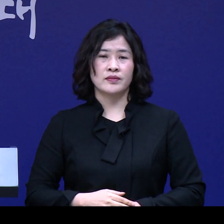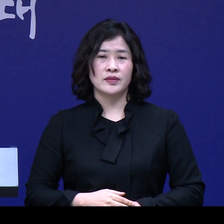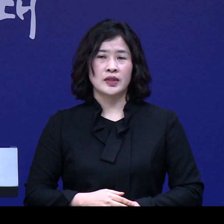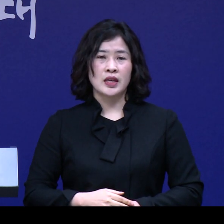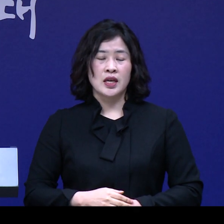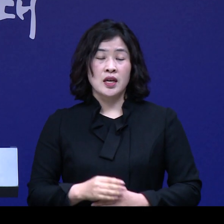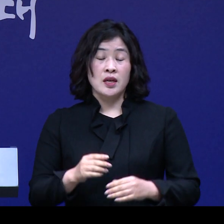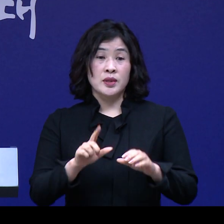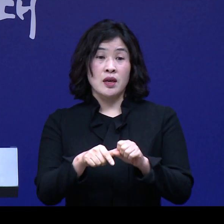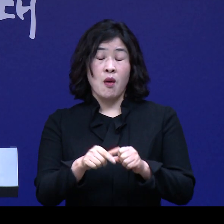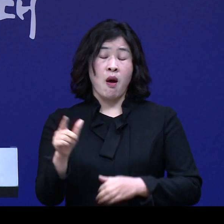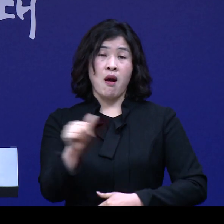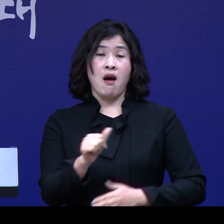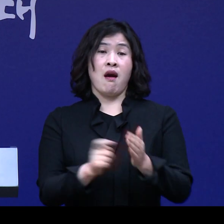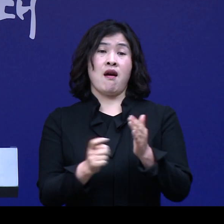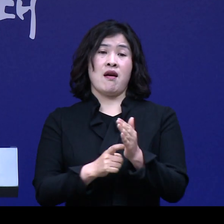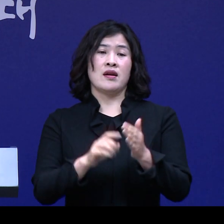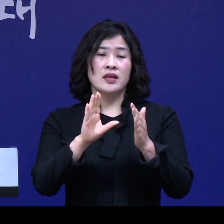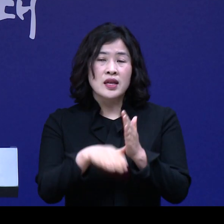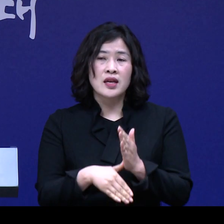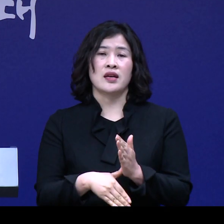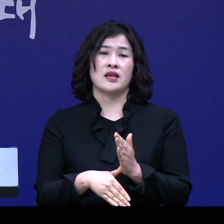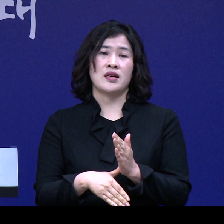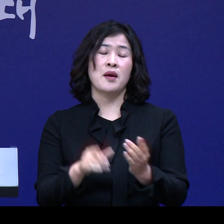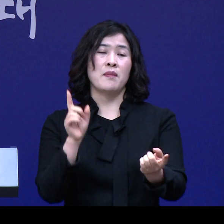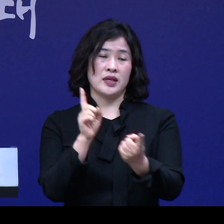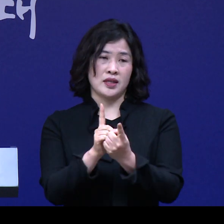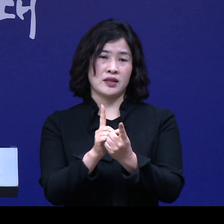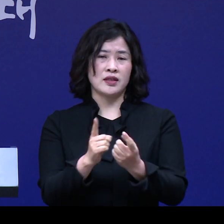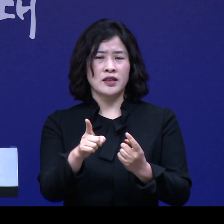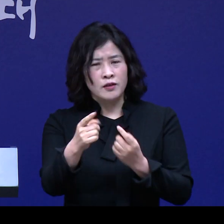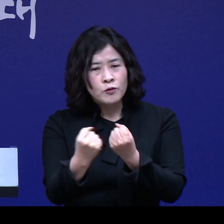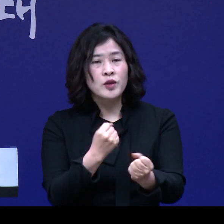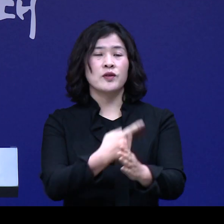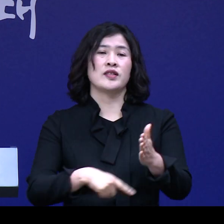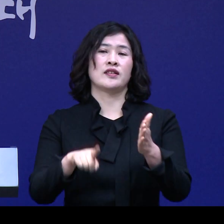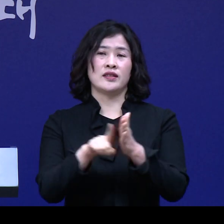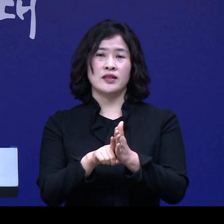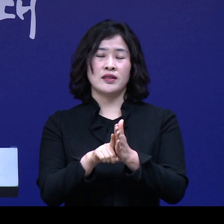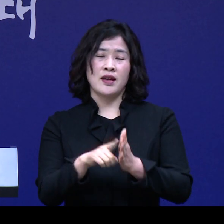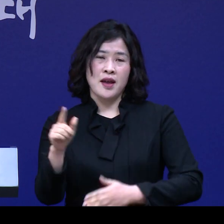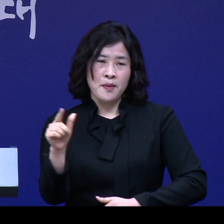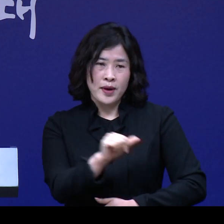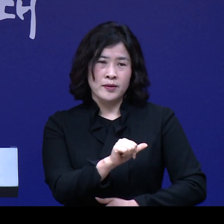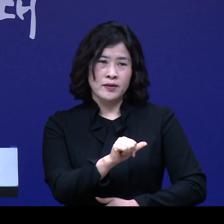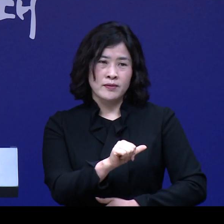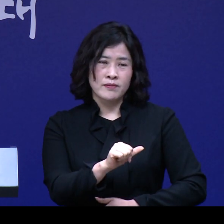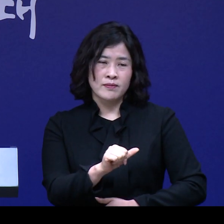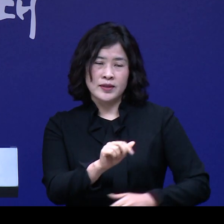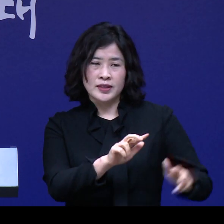1초가 절박한 오늘의 비상국면을 극복하기 위해서는 신속하고